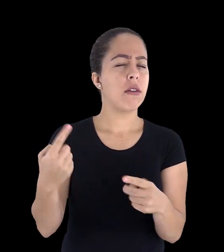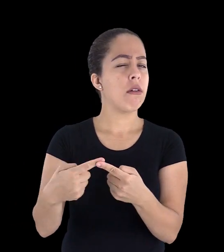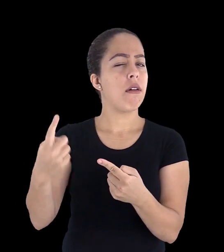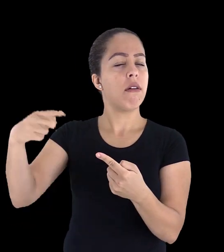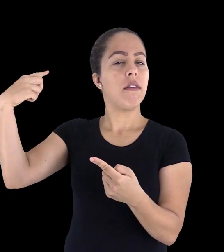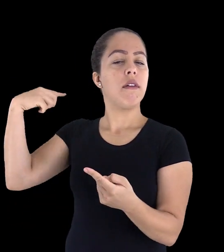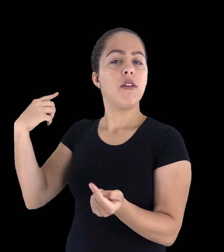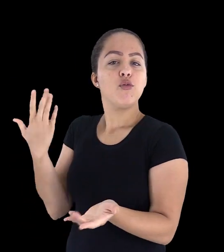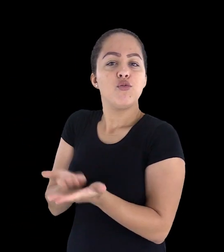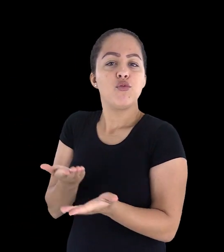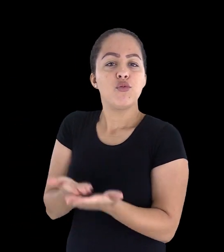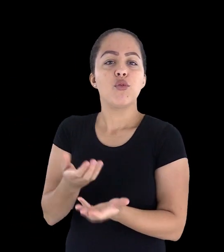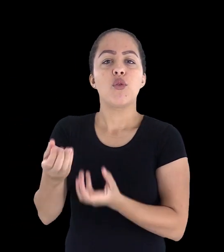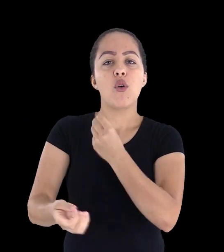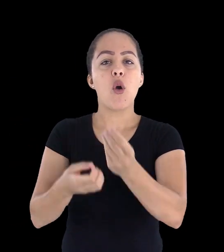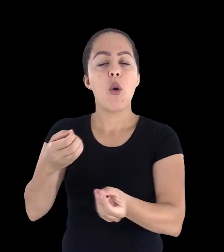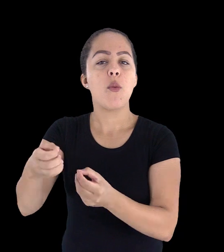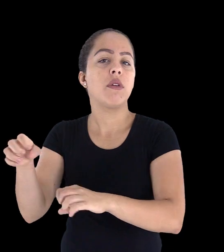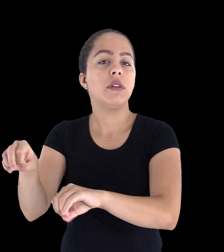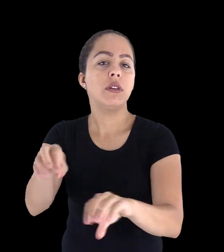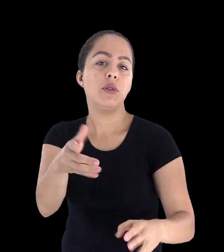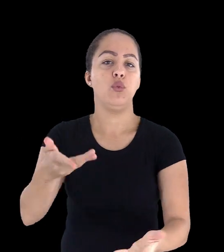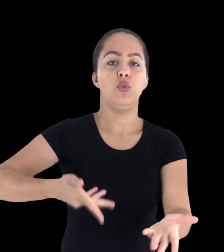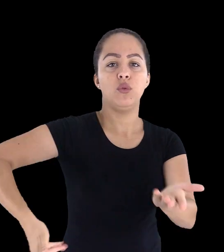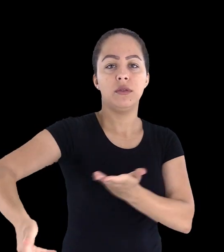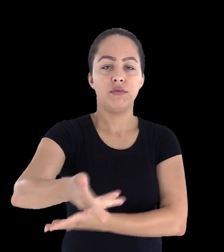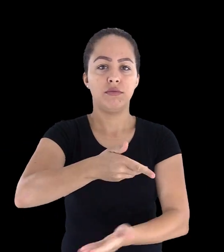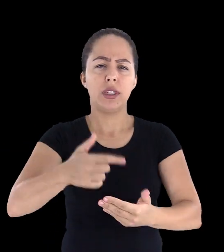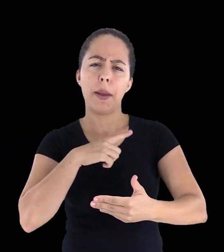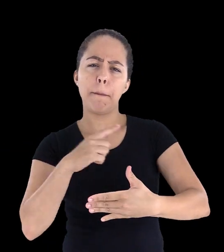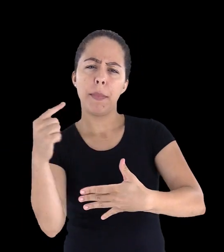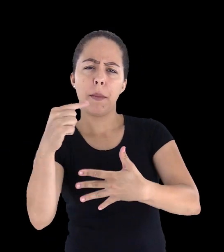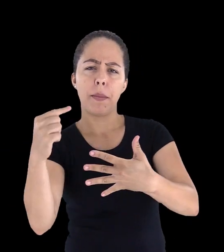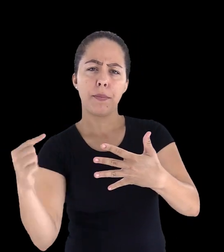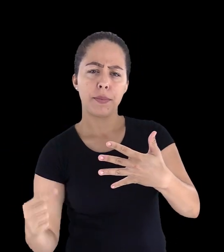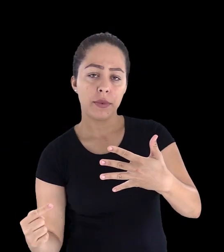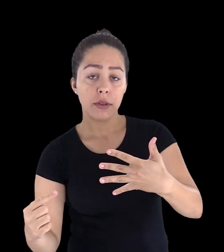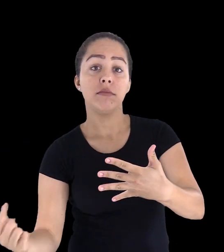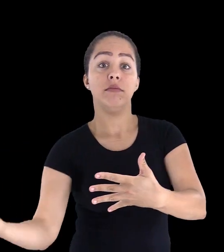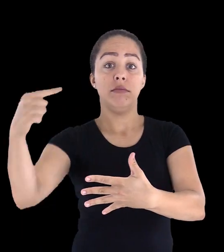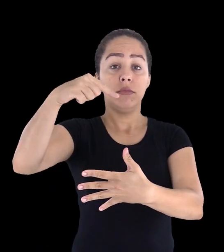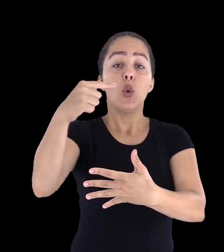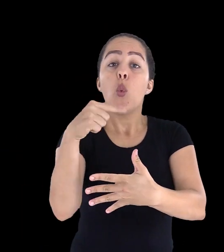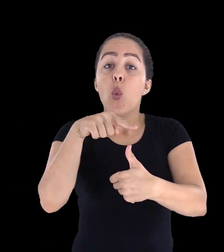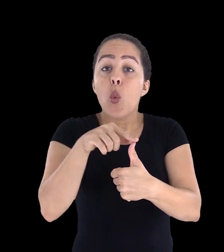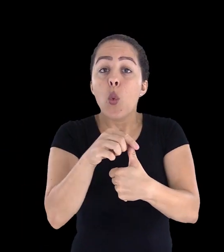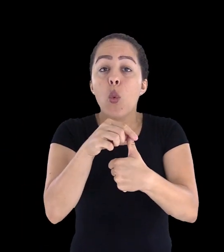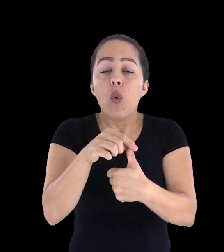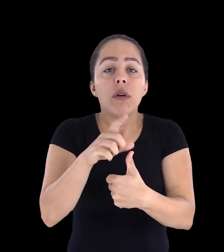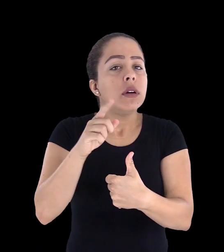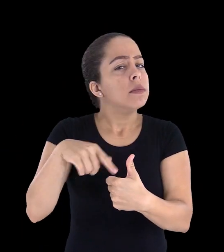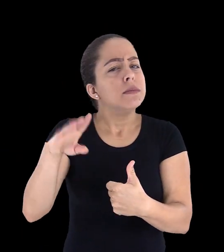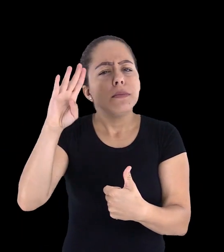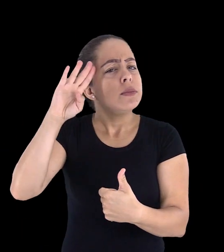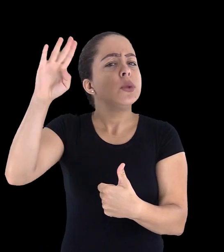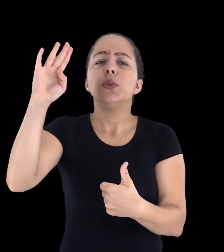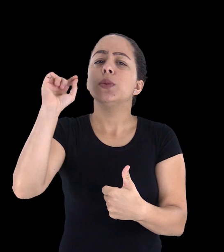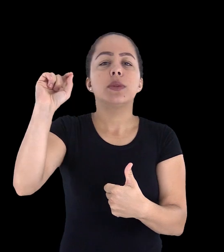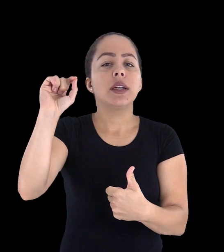docência coletiva e uma delas na qual o professor mediador se encaixa é o acompanhamento do estudo